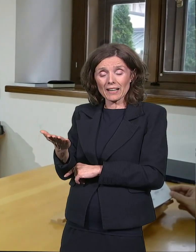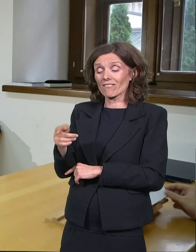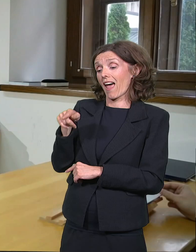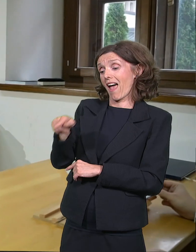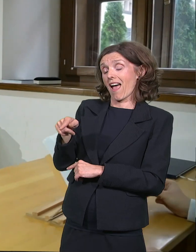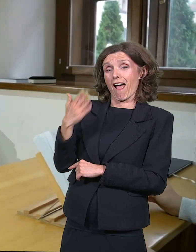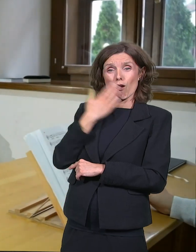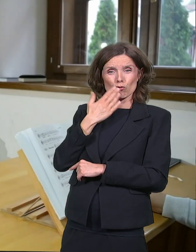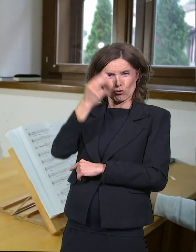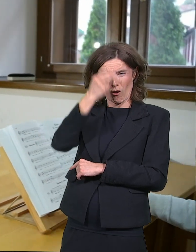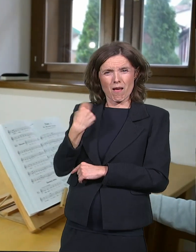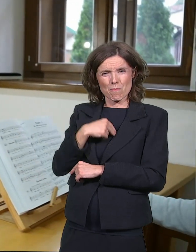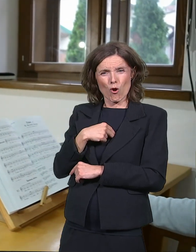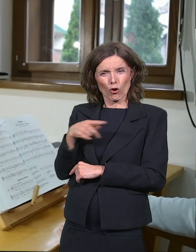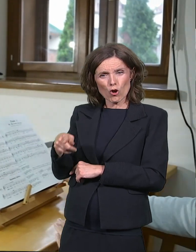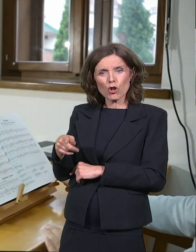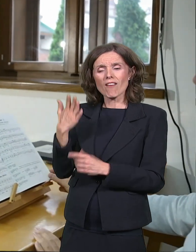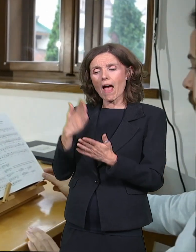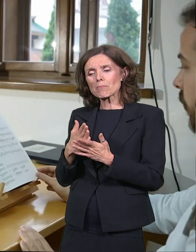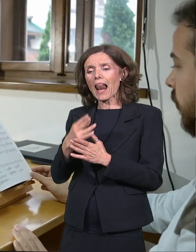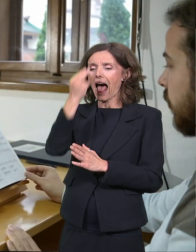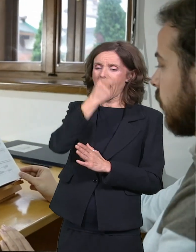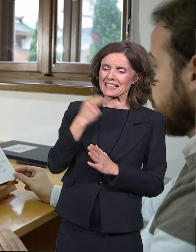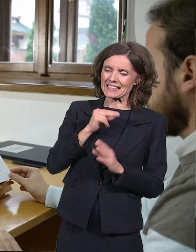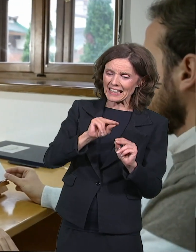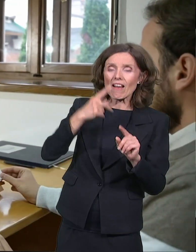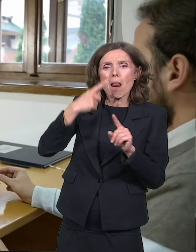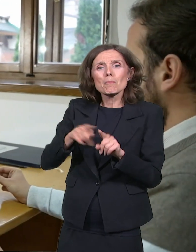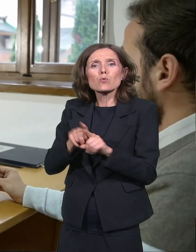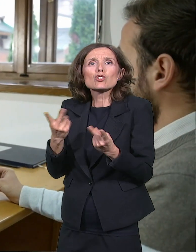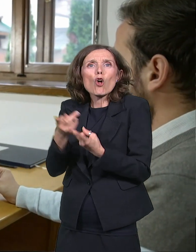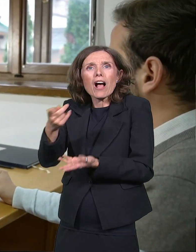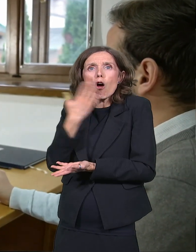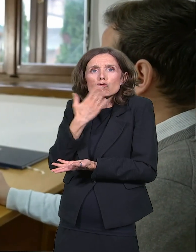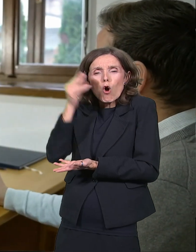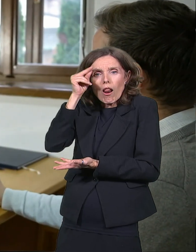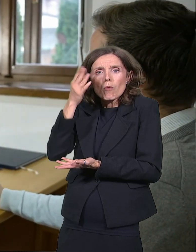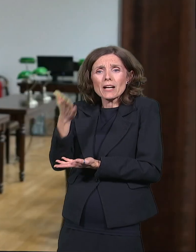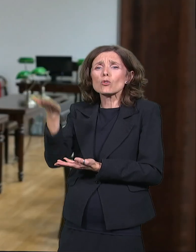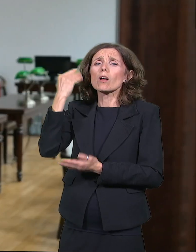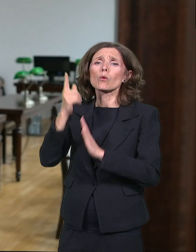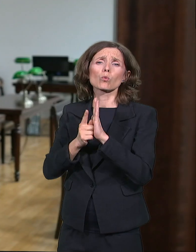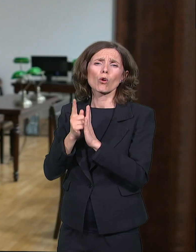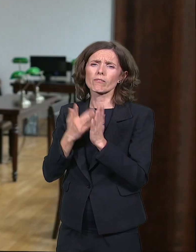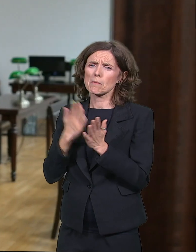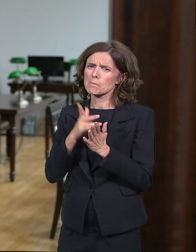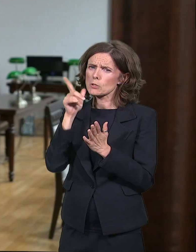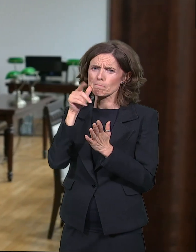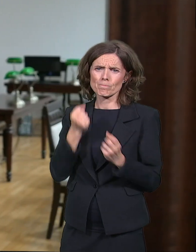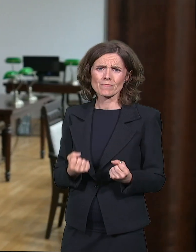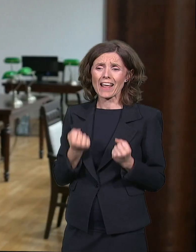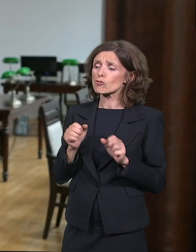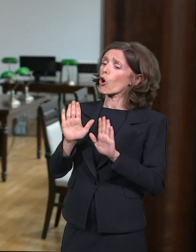-prosvetni karakter. Bilo je mnogo teško u to vreme uspostaviti